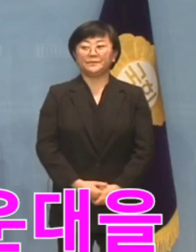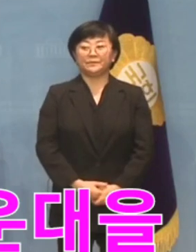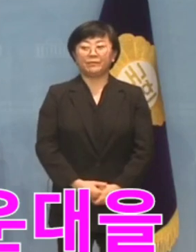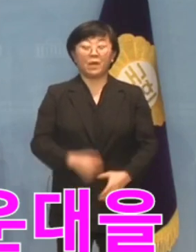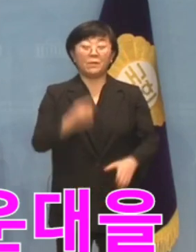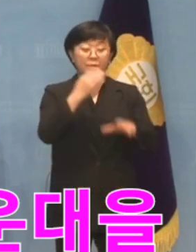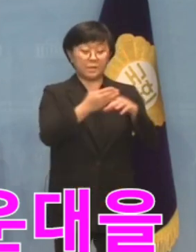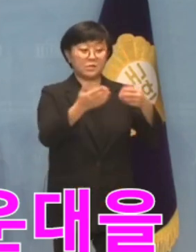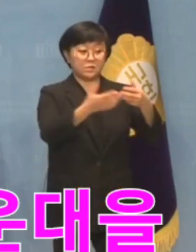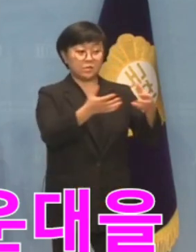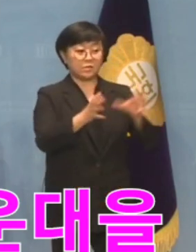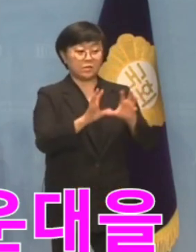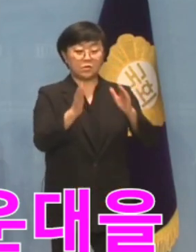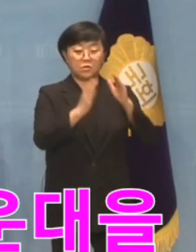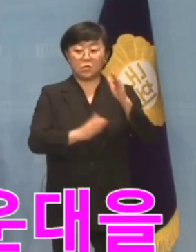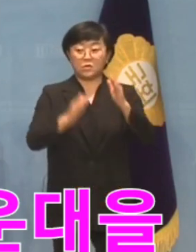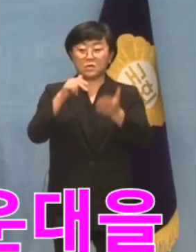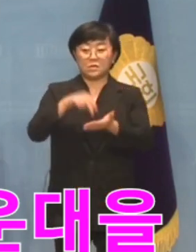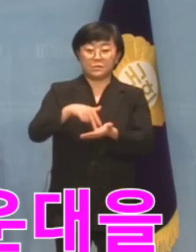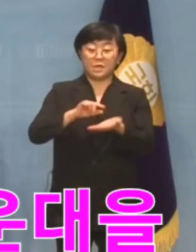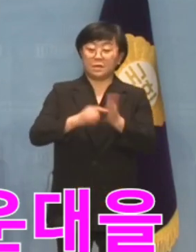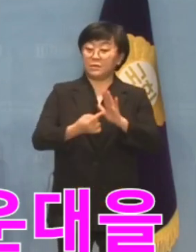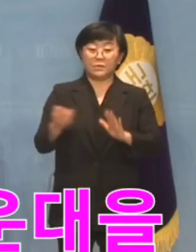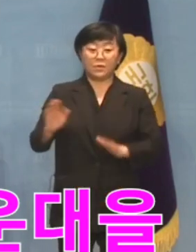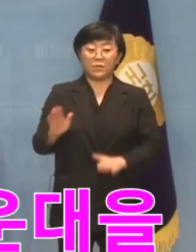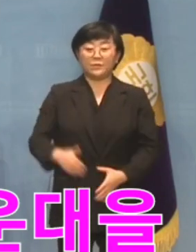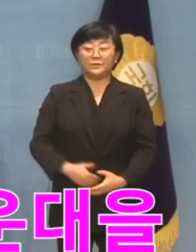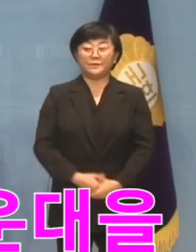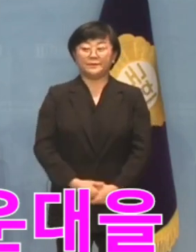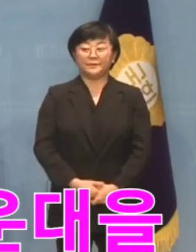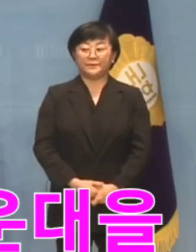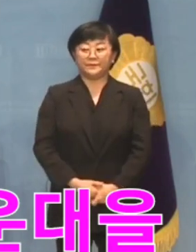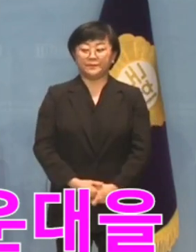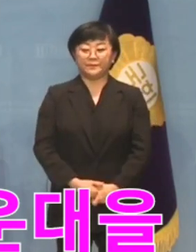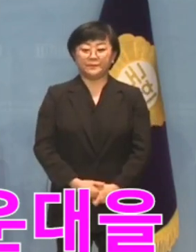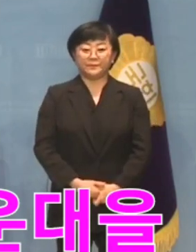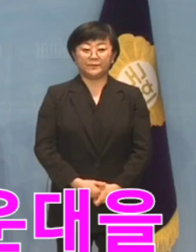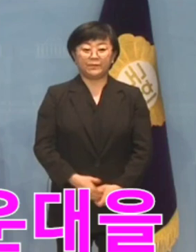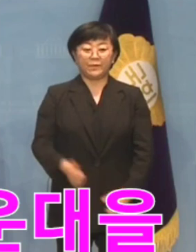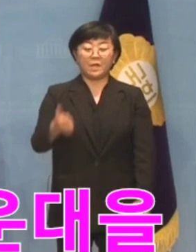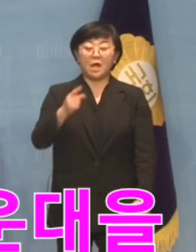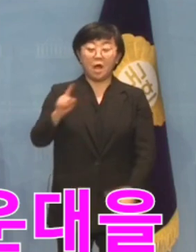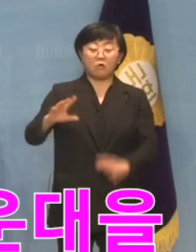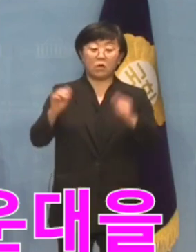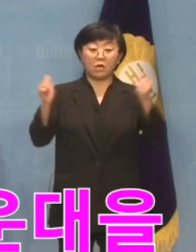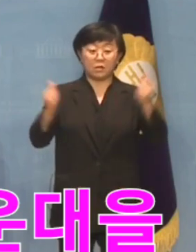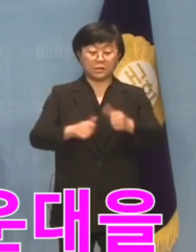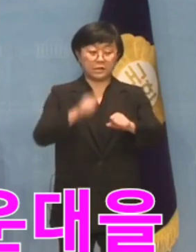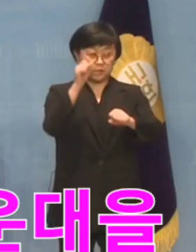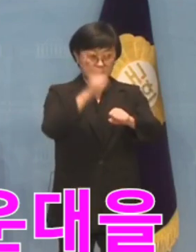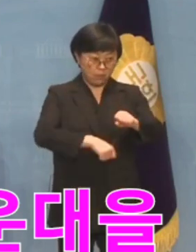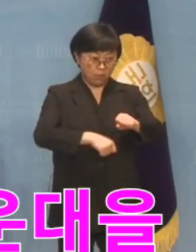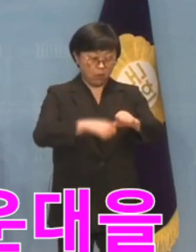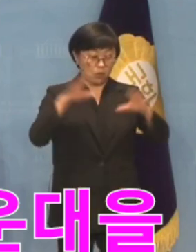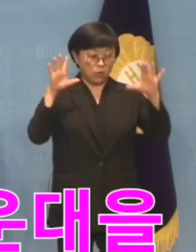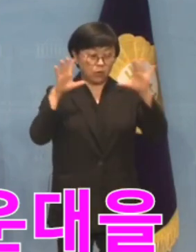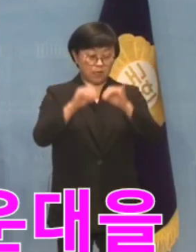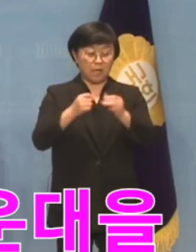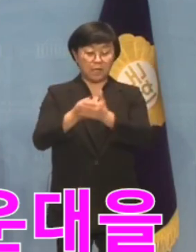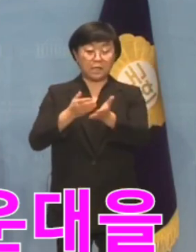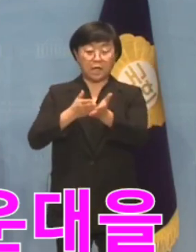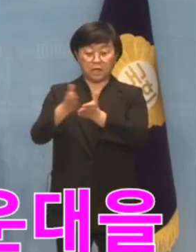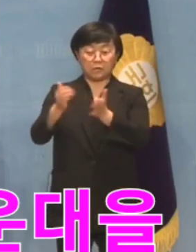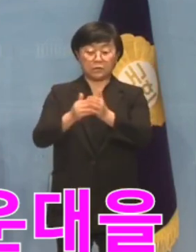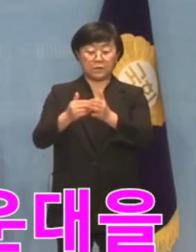더불어민주당은 공식 입장을 내지 않았습니다. 하의원 체포동의안 가결 후 입장을